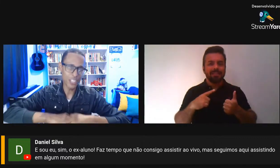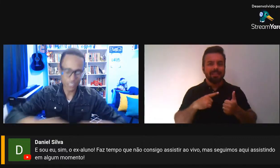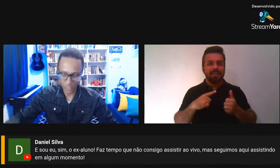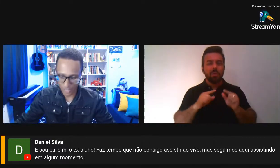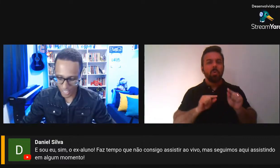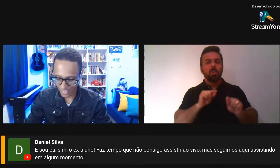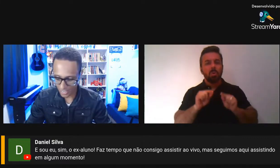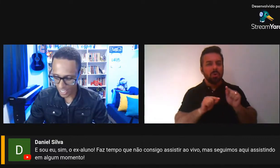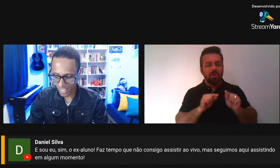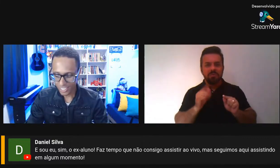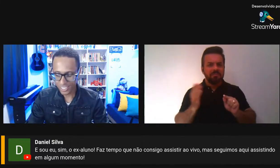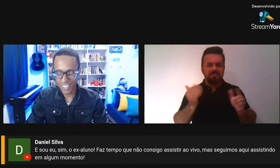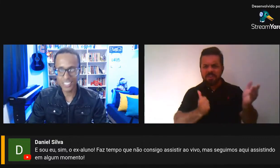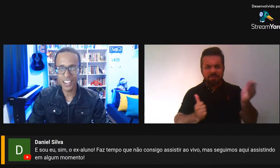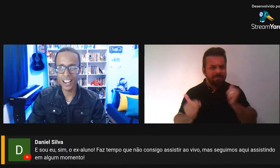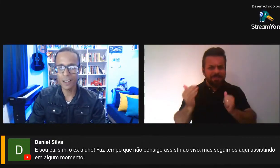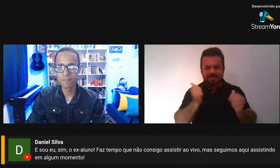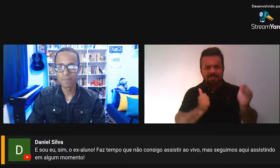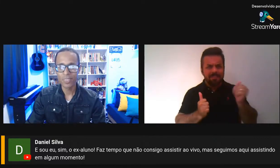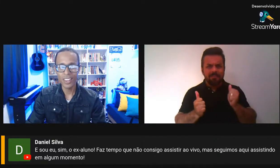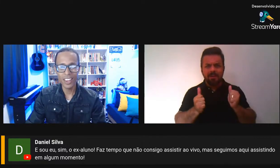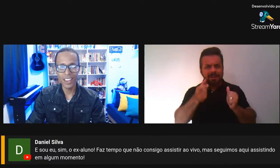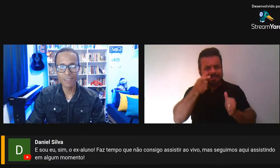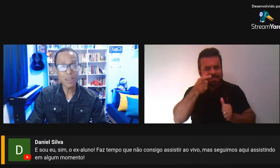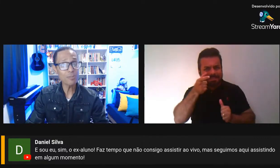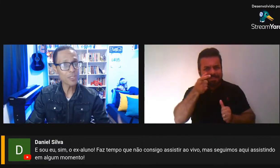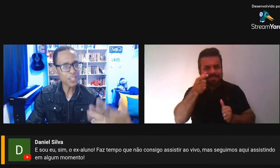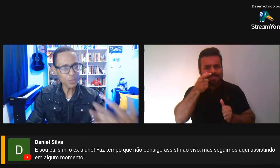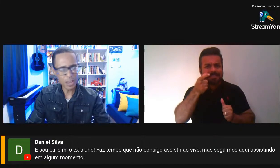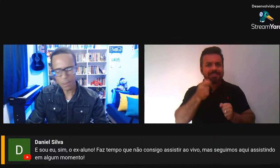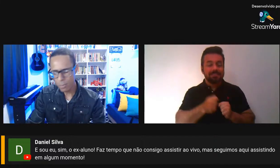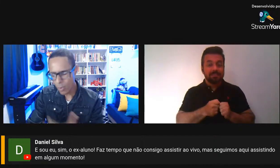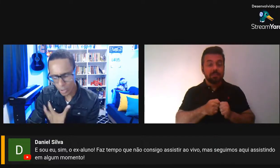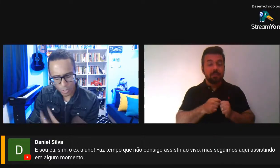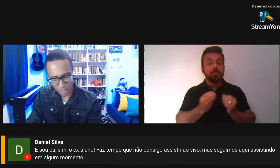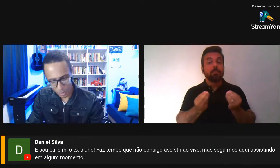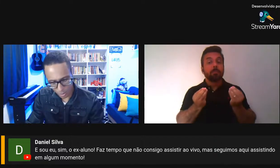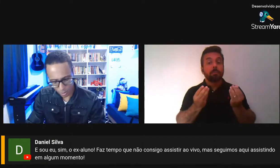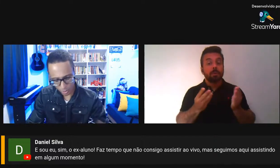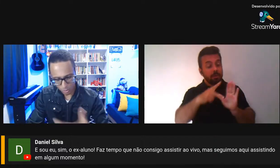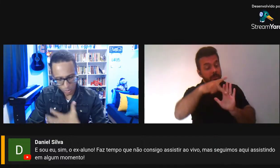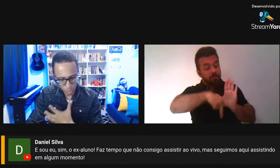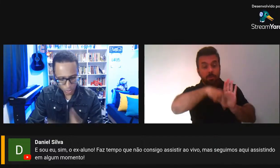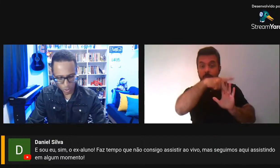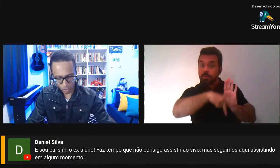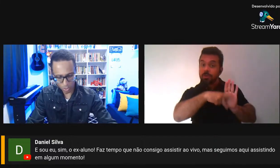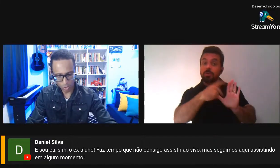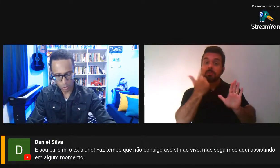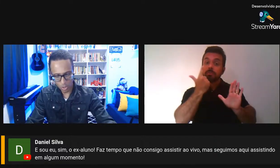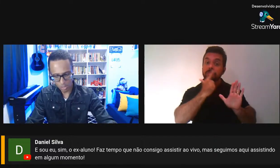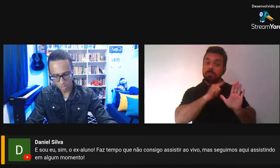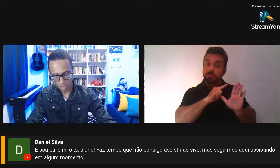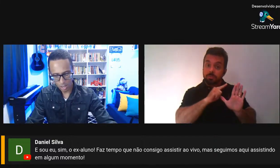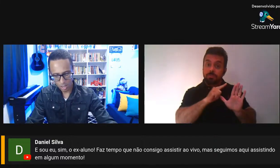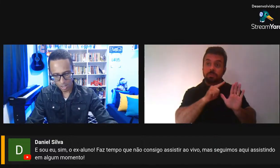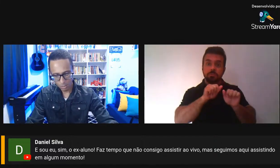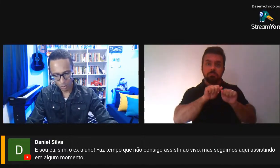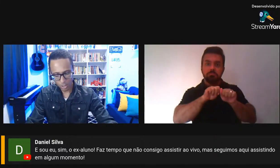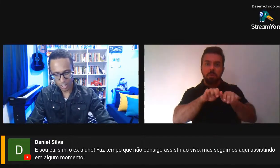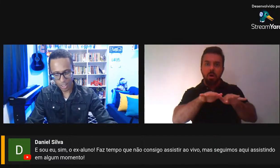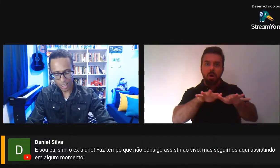com que o projeto Dialogando seja bem visto para muitos alunos, muitos outros autores,